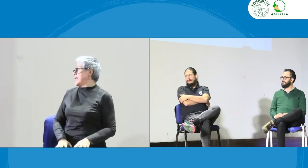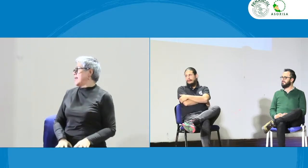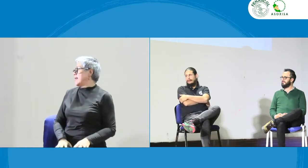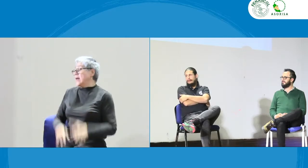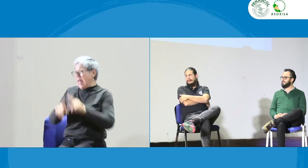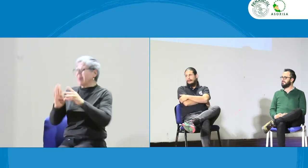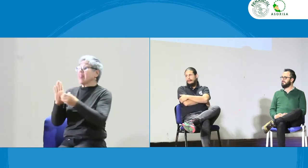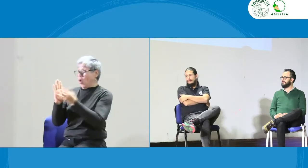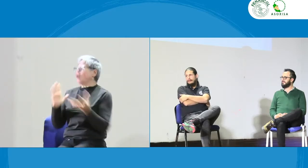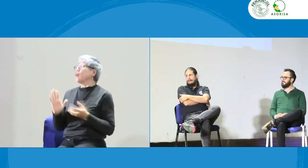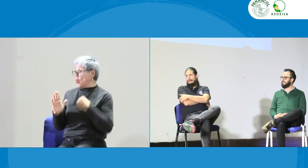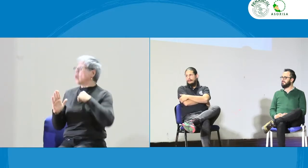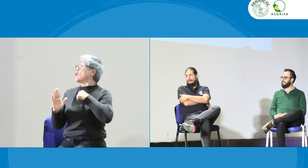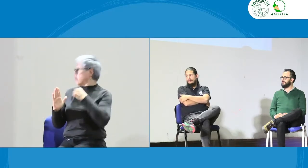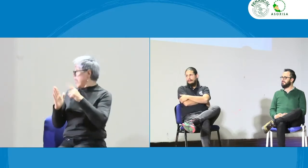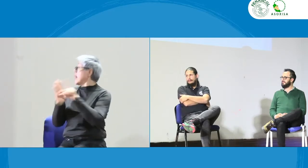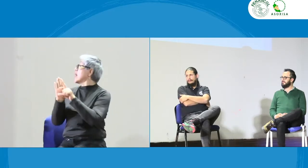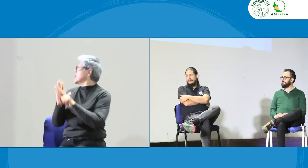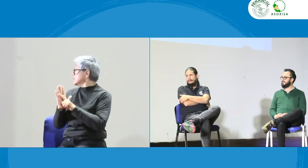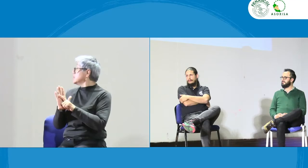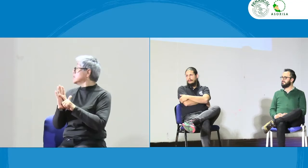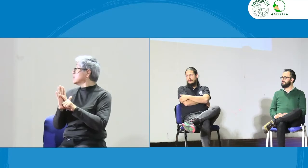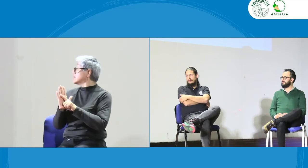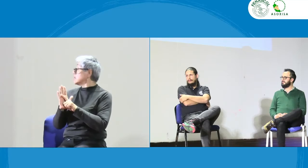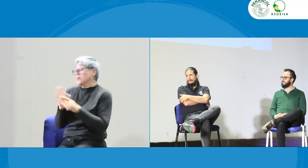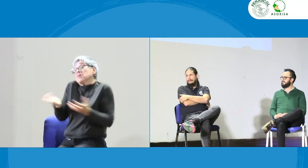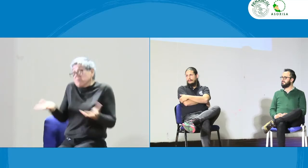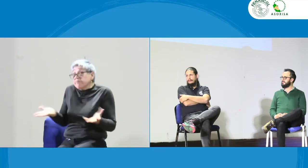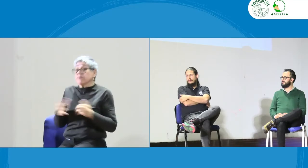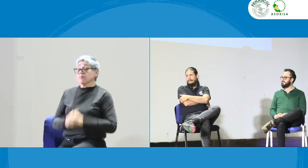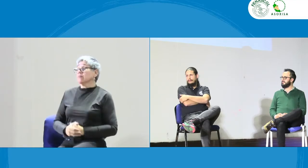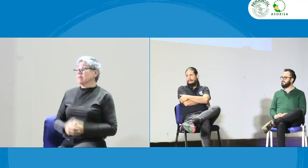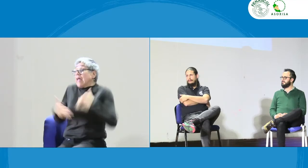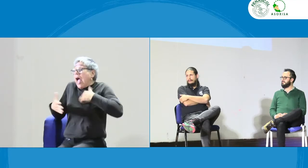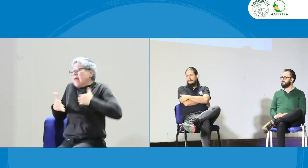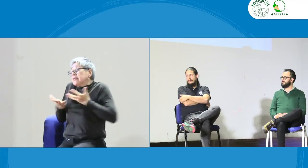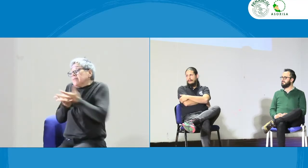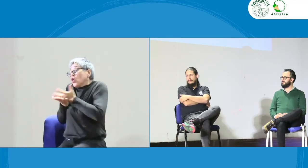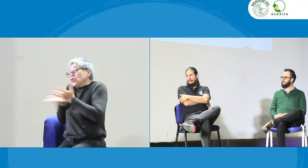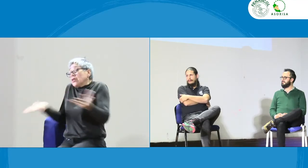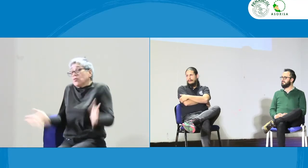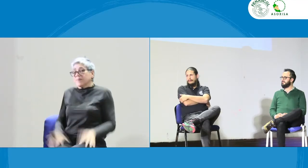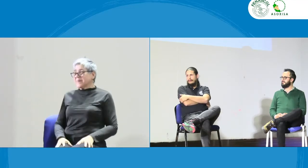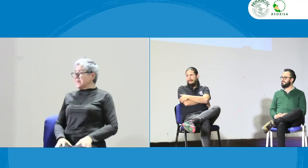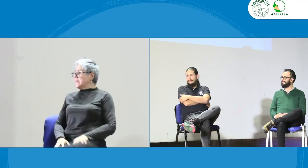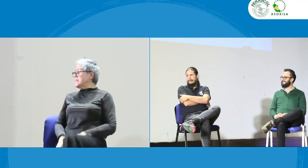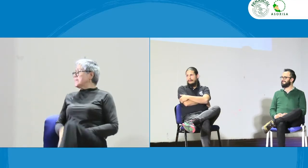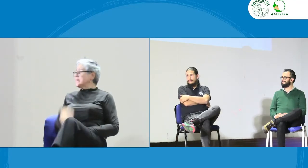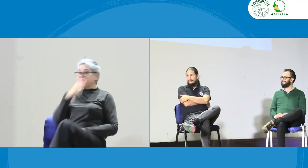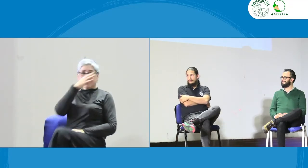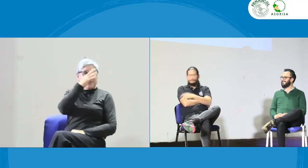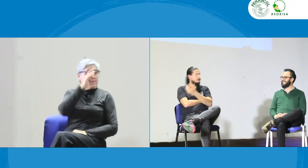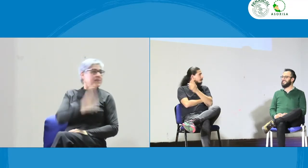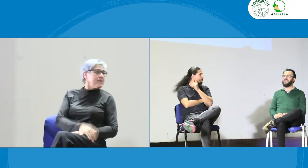concepto mientras que la deontología sí se puede reglamentar entonces este es mi consejo muchas gracias